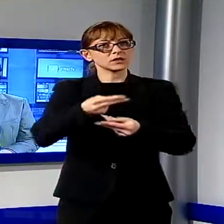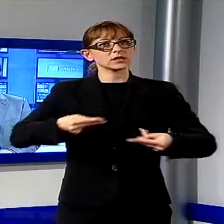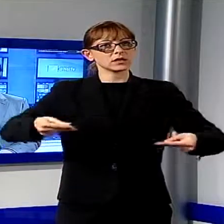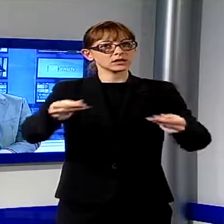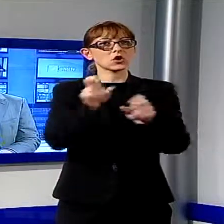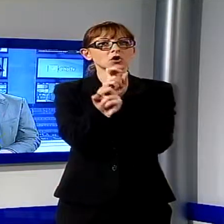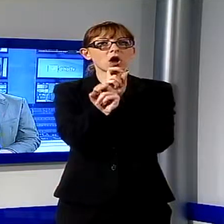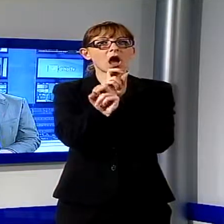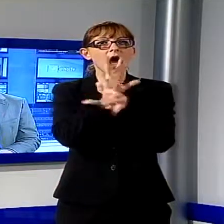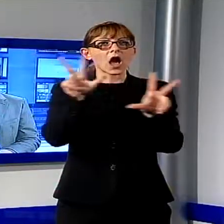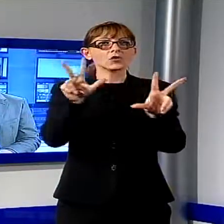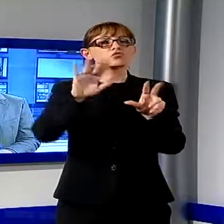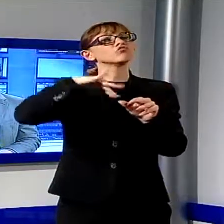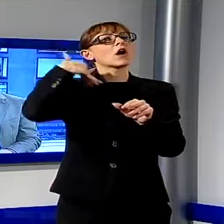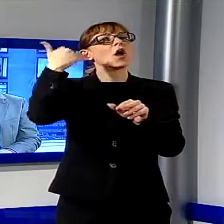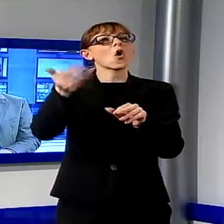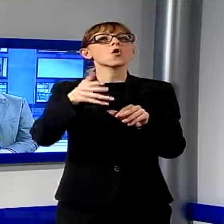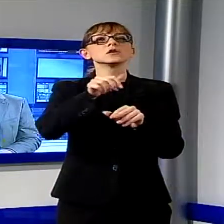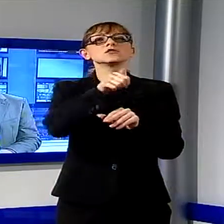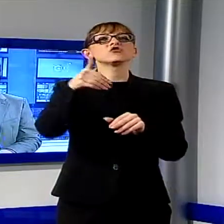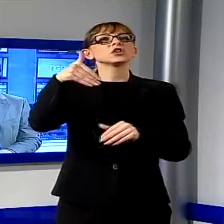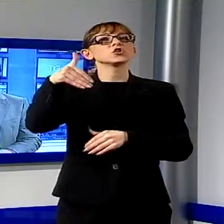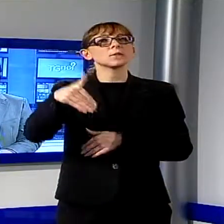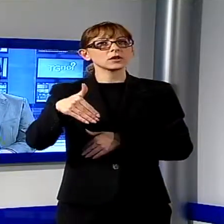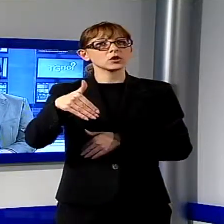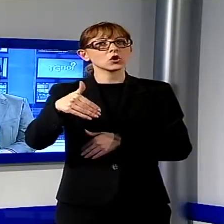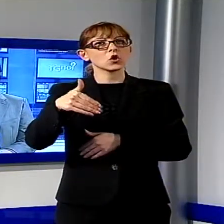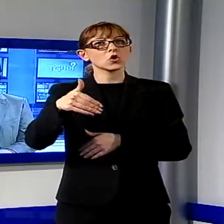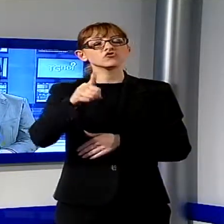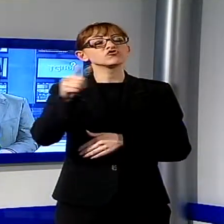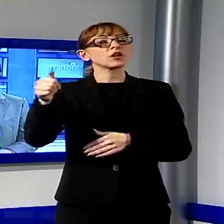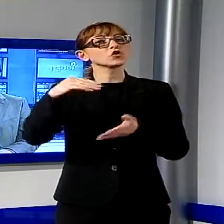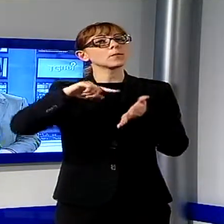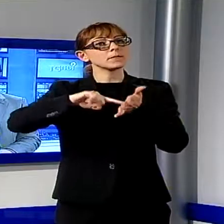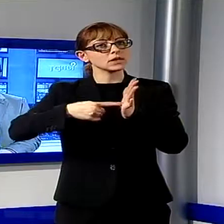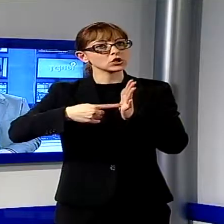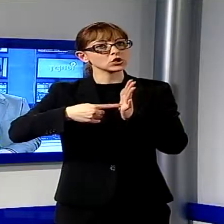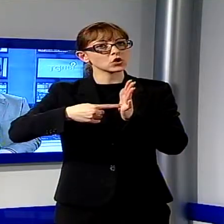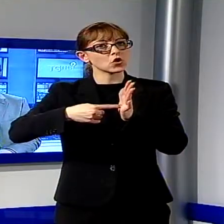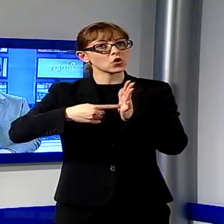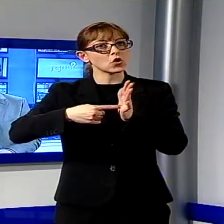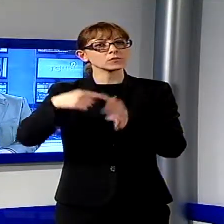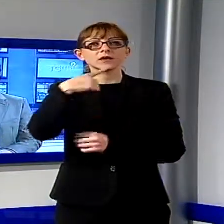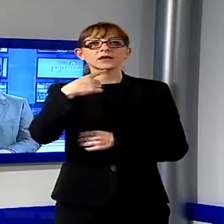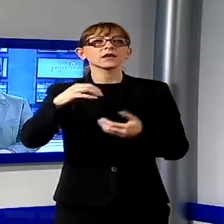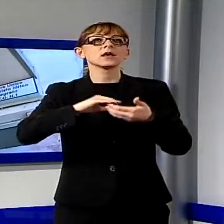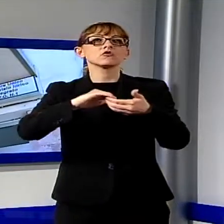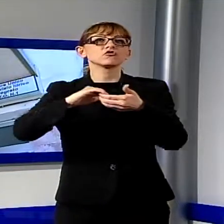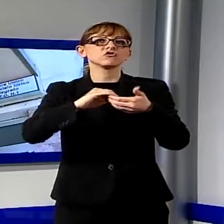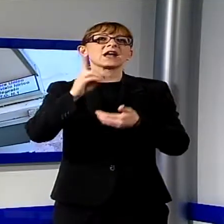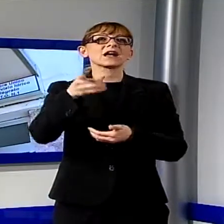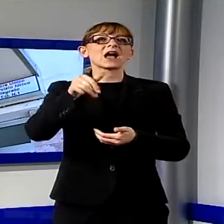annunciati per oltre 100 milioni la società che gestisce i servizi idrici integrati nella Toscana del Nord.